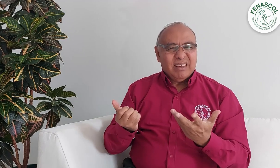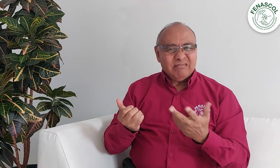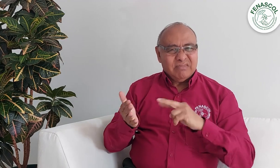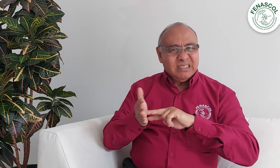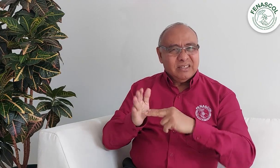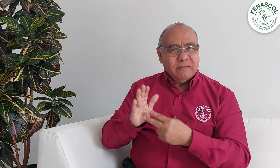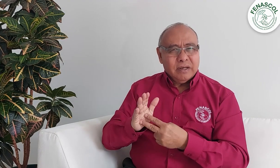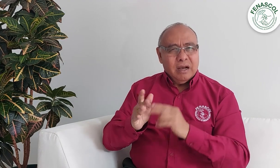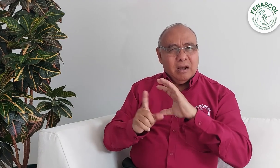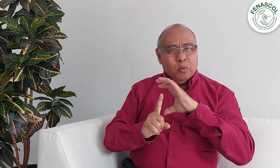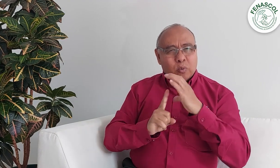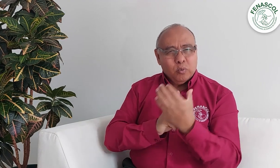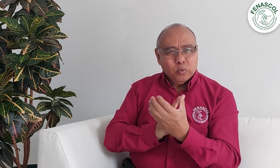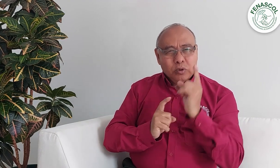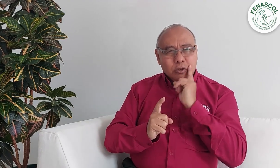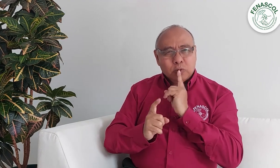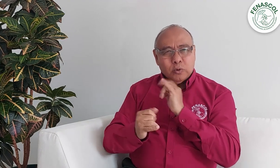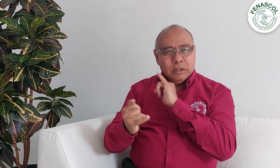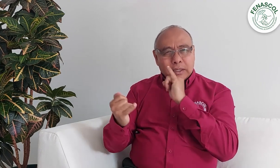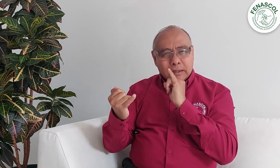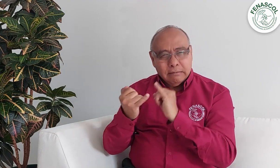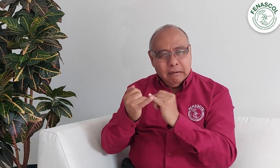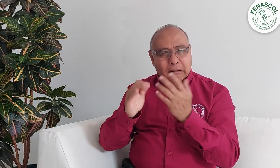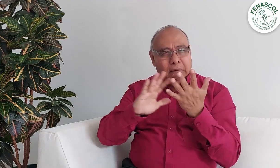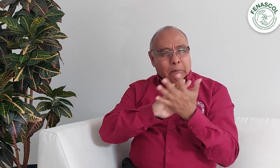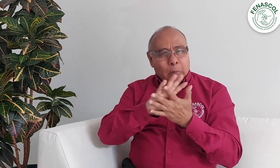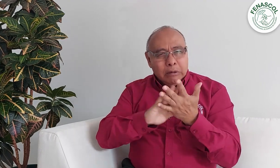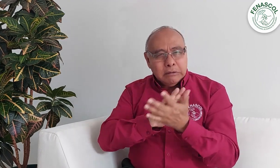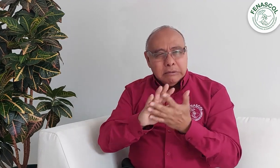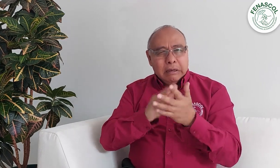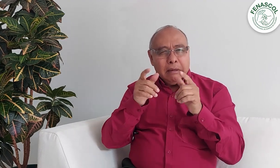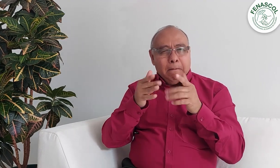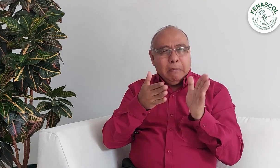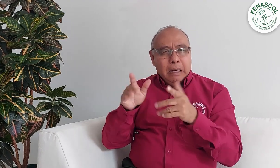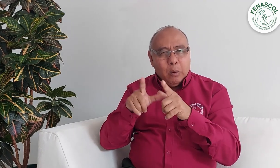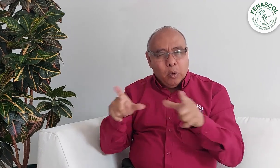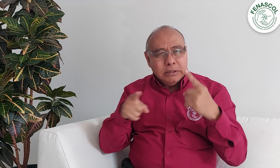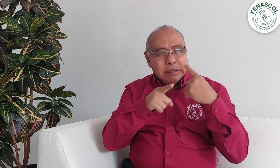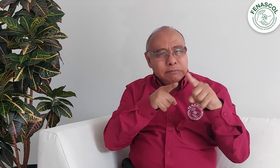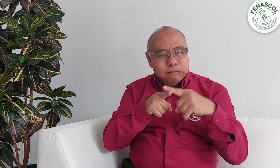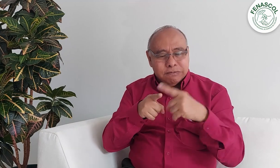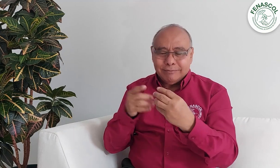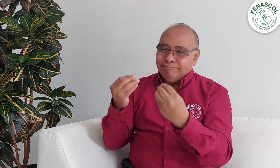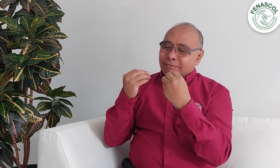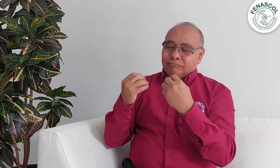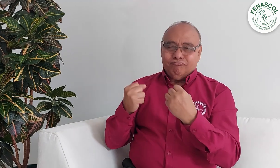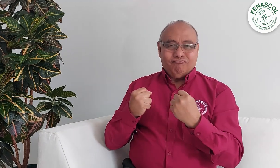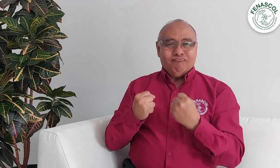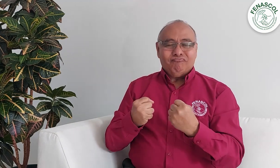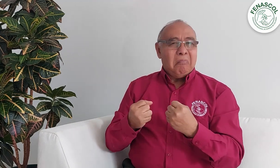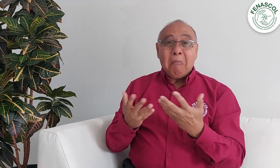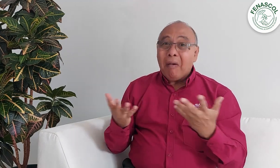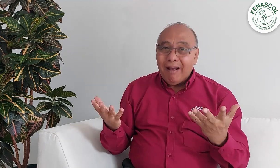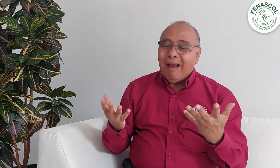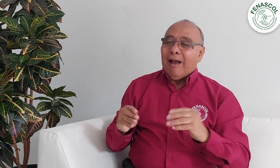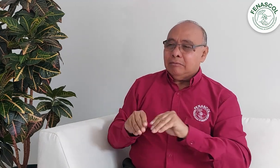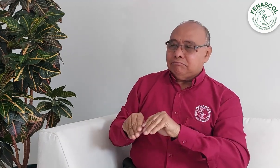qué es lengua, cultura e identidad, planeación lingüística, entre otras, permitiendo la difusión de la lengua a la